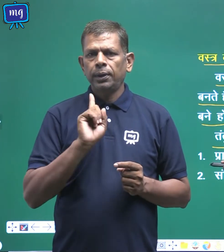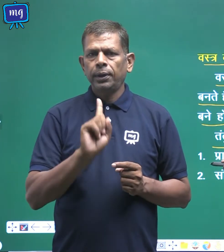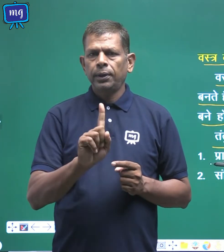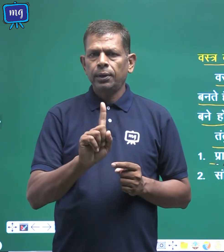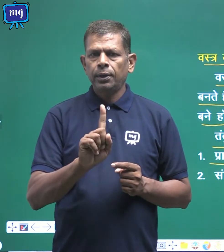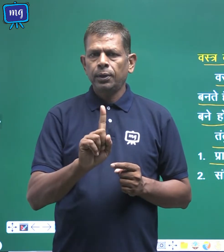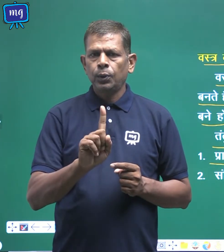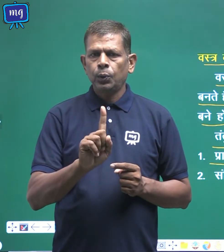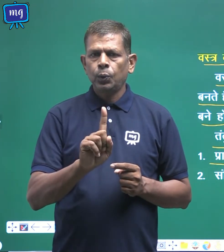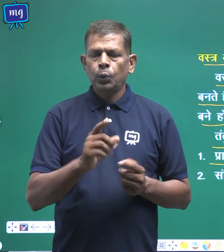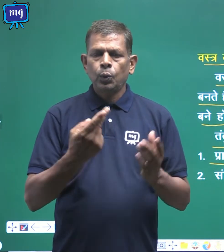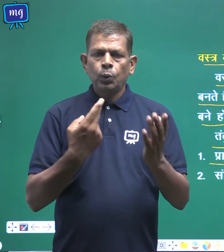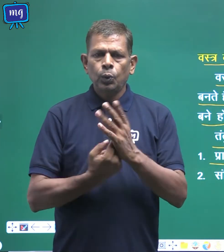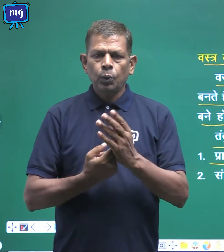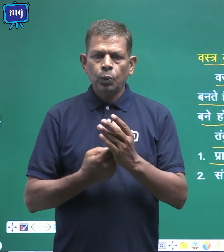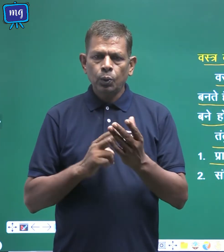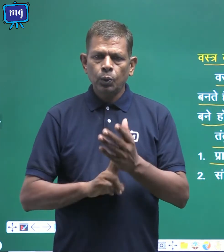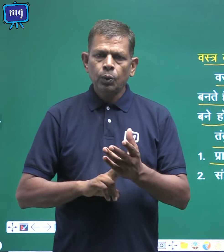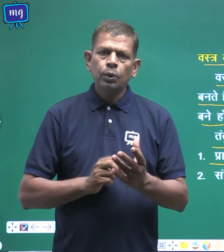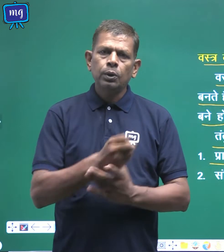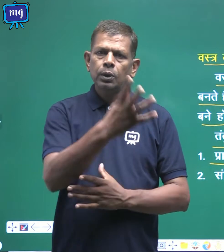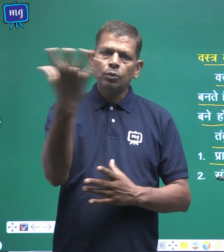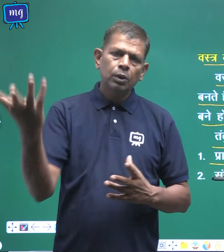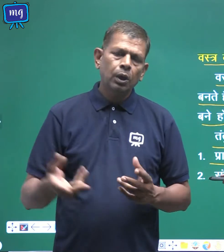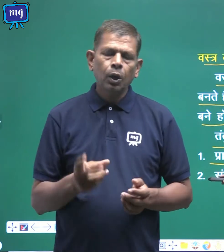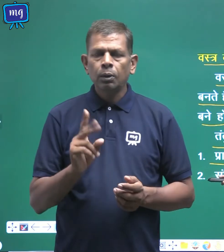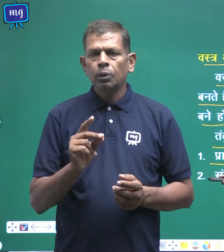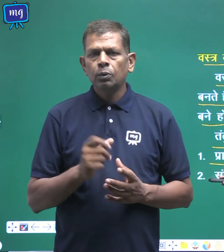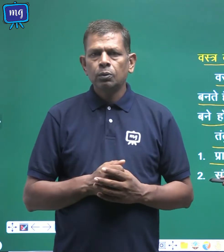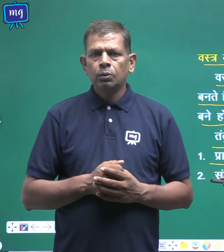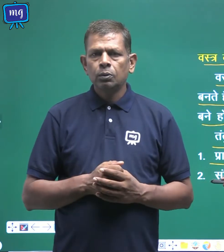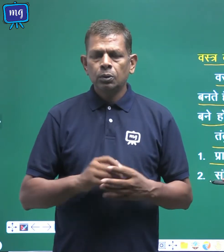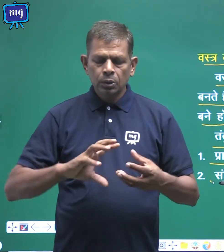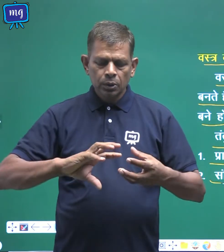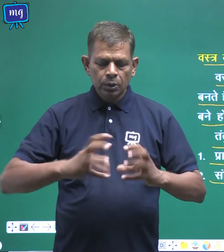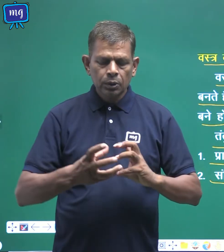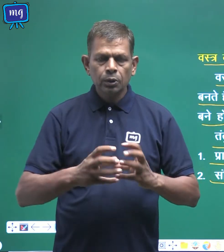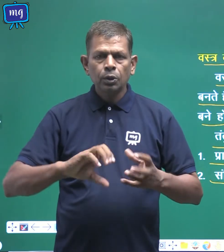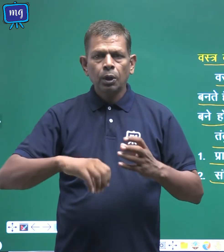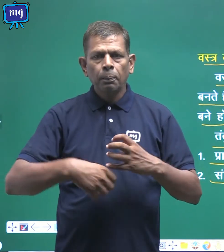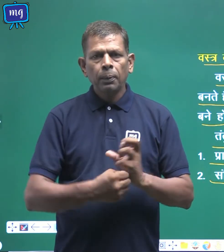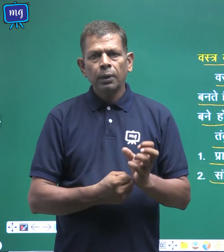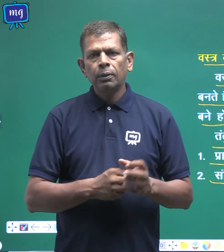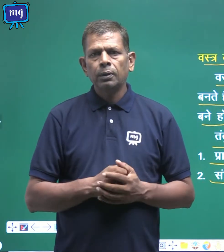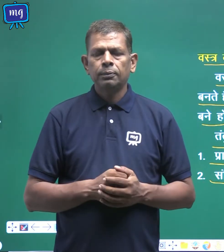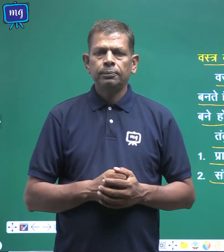प्राकर्तिक तंतु नमबर दो संश्लिष्ट तंतु